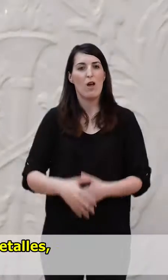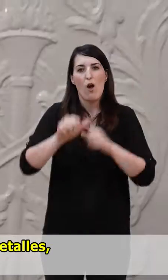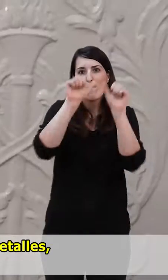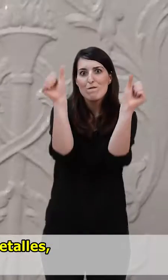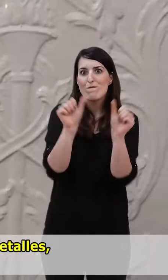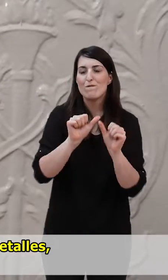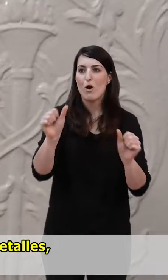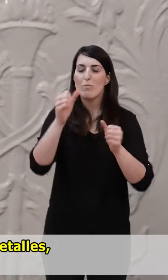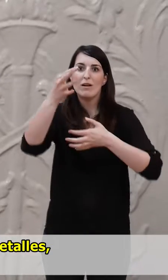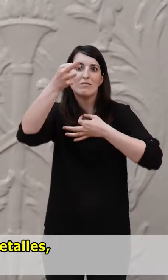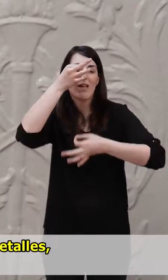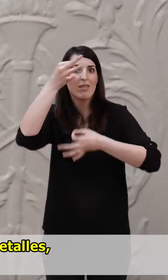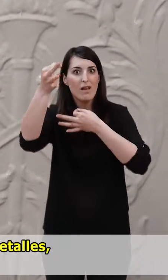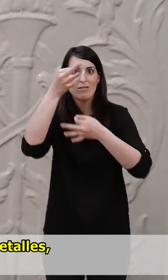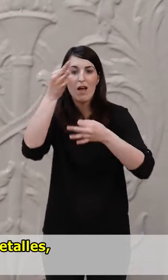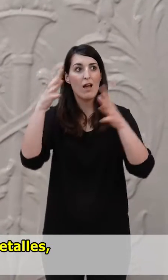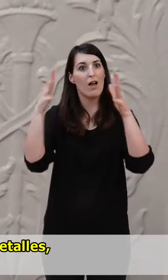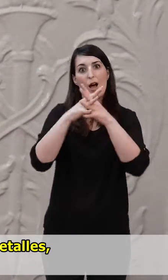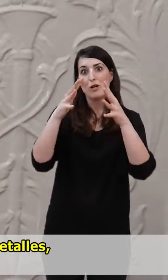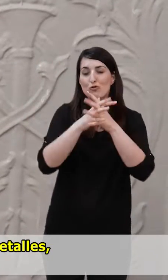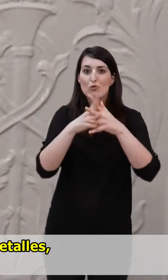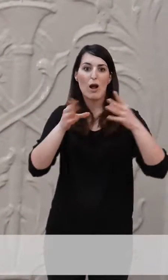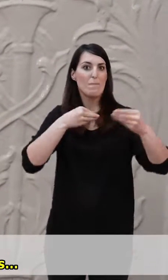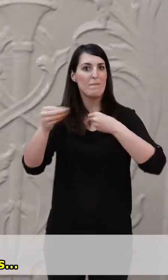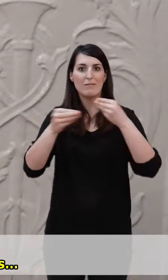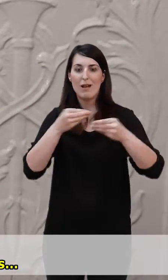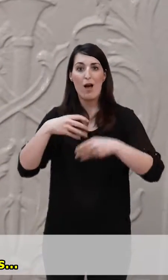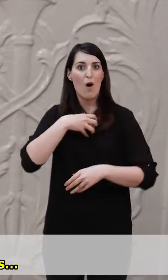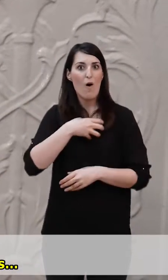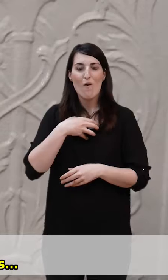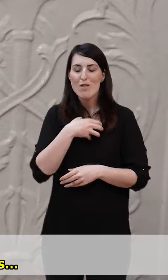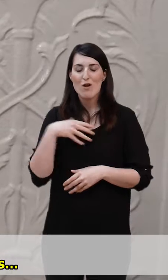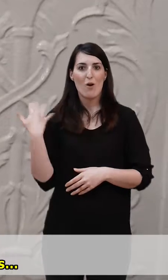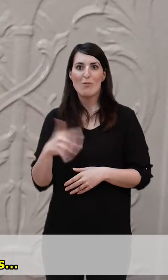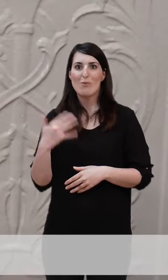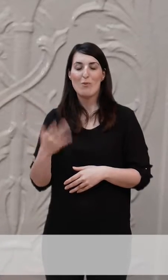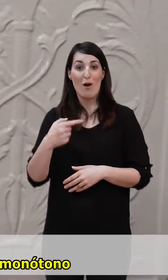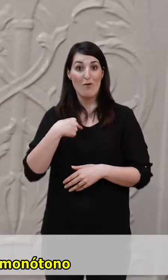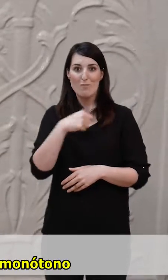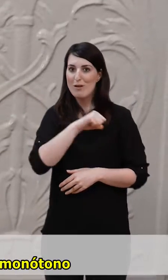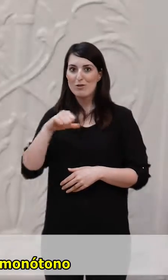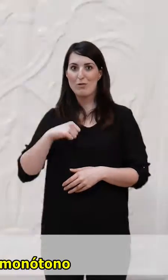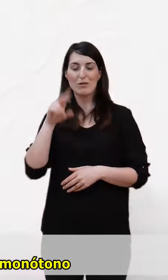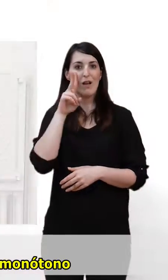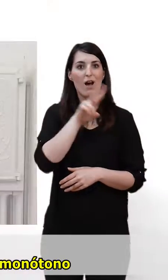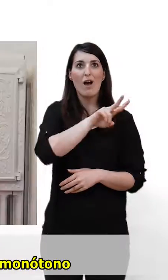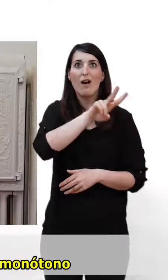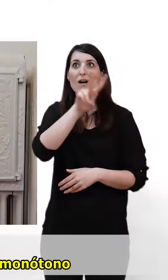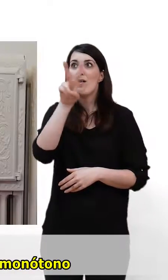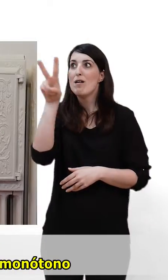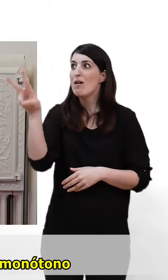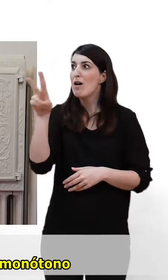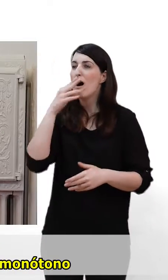¡Qué riqueza de formas, de detalles, de estructuras, de materiales, de oficios! Yo, personalmente,